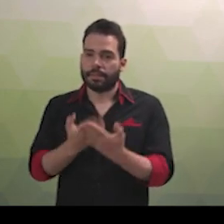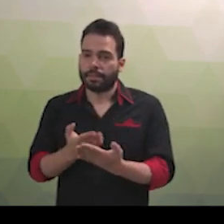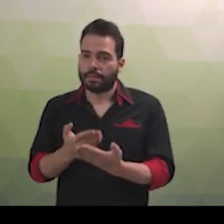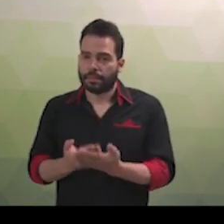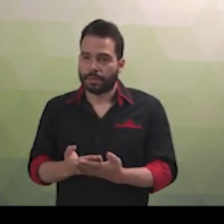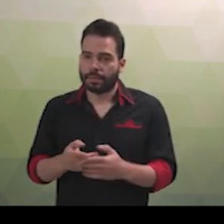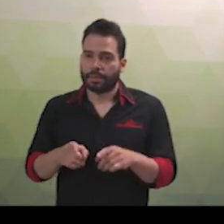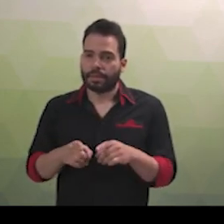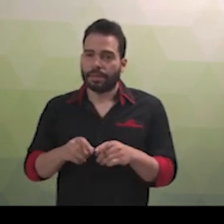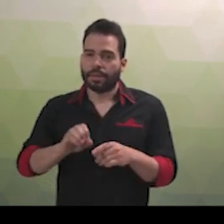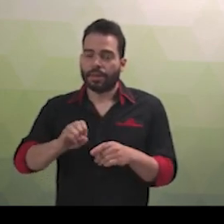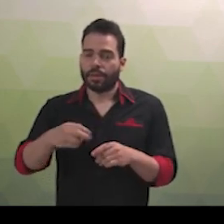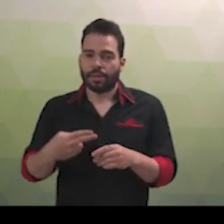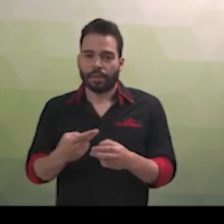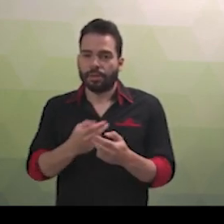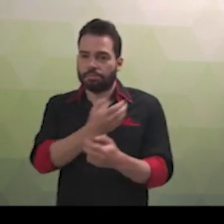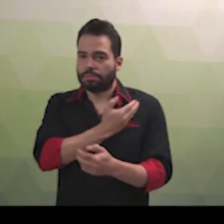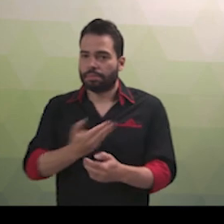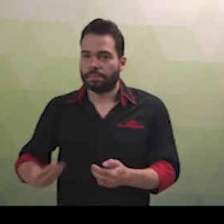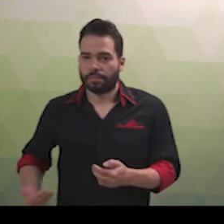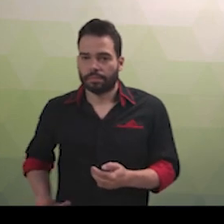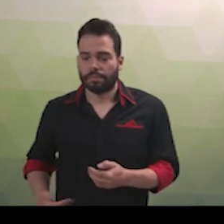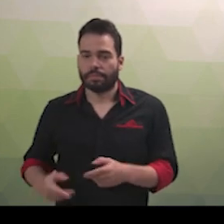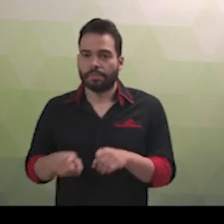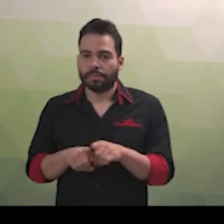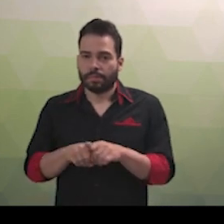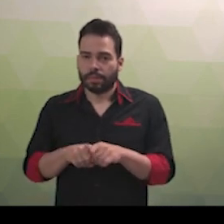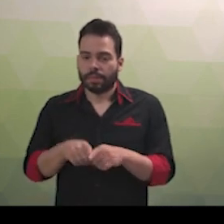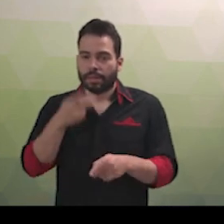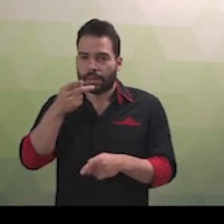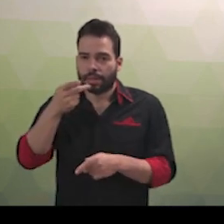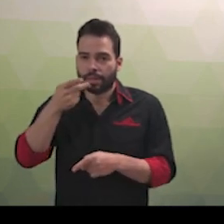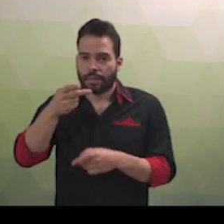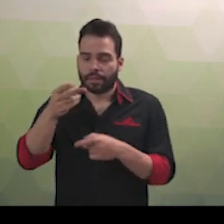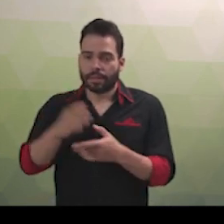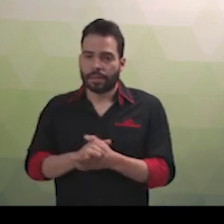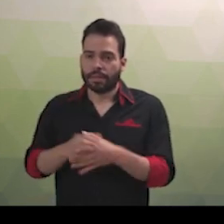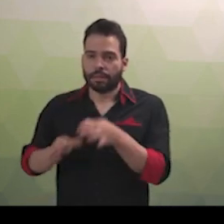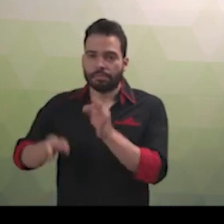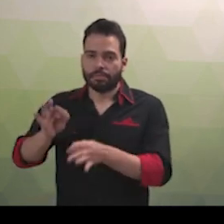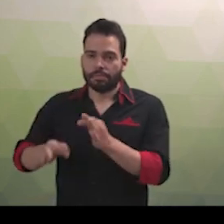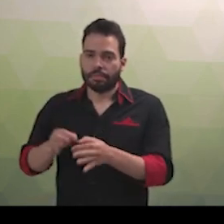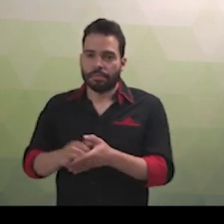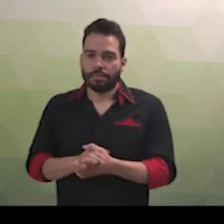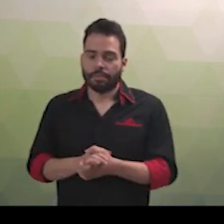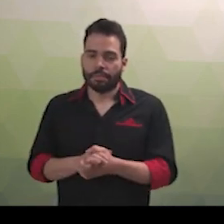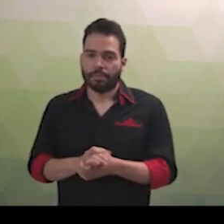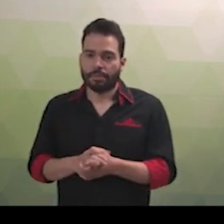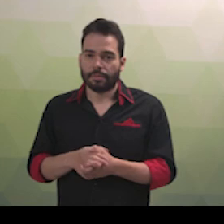policiais. Artigo 7º O intérprete deve exercer sua profissão com rigor técnico, zelando